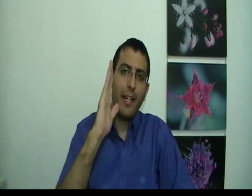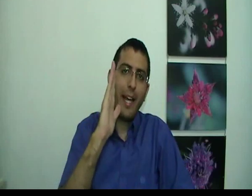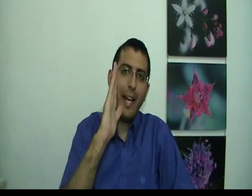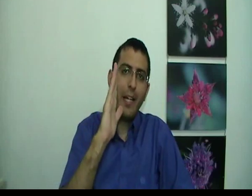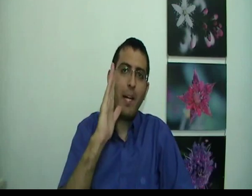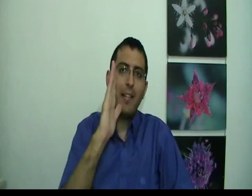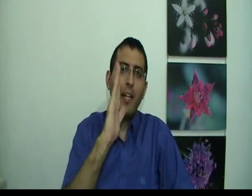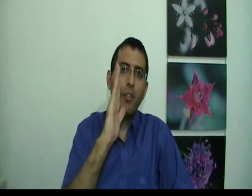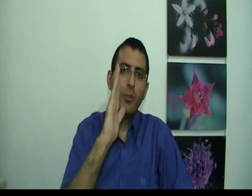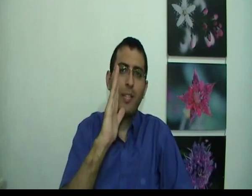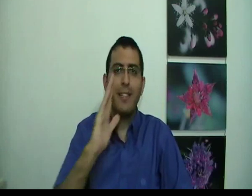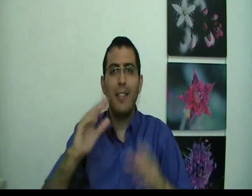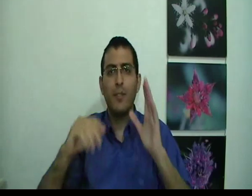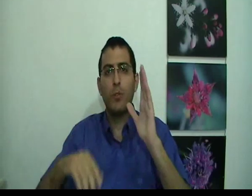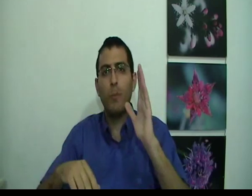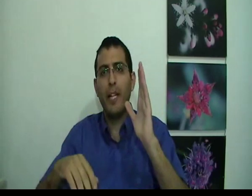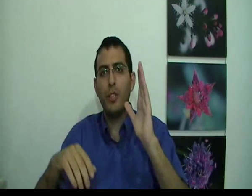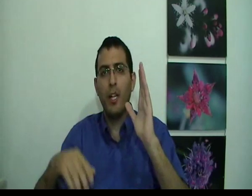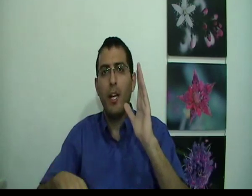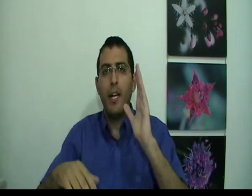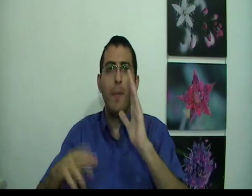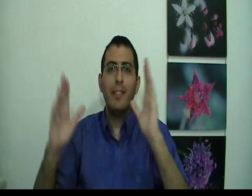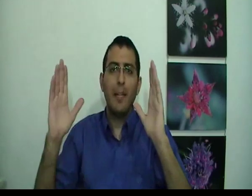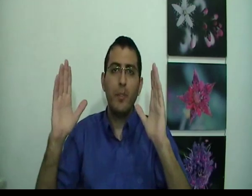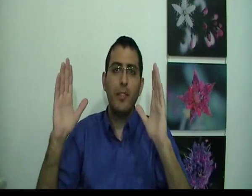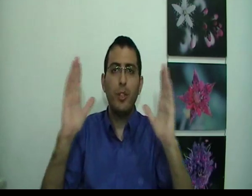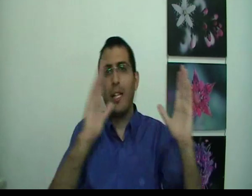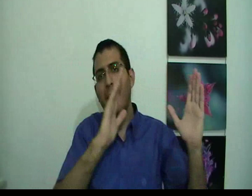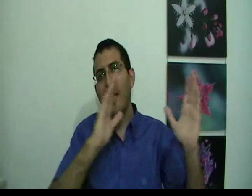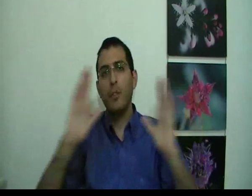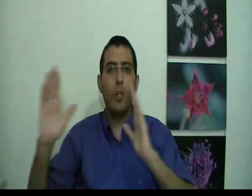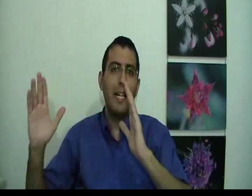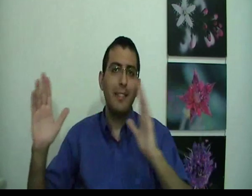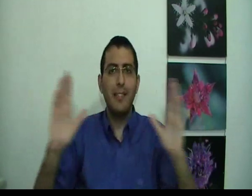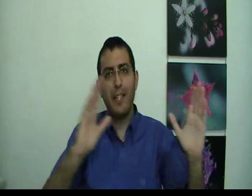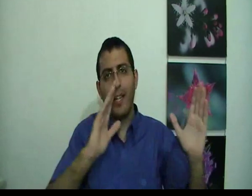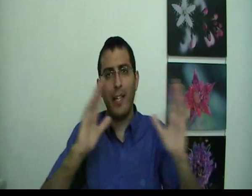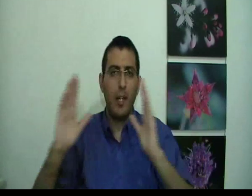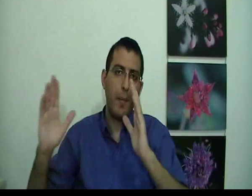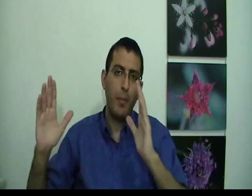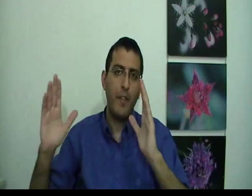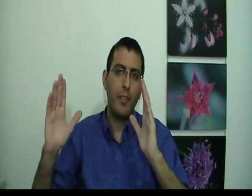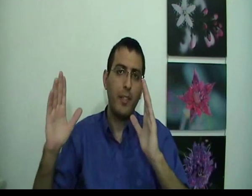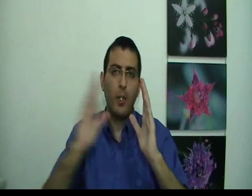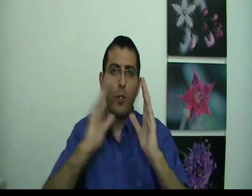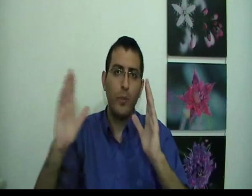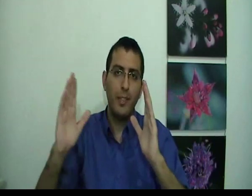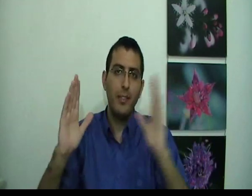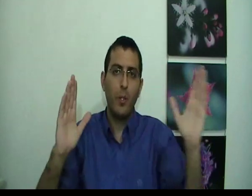כחלק מהתהליך של דזוזת היד הזאת זאת אומרת שאם אני סתם מוזיז שתי ידיים אז כל יד זזה כפעולה נפרדת אני יכול להוזיז, יכול